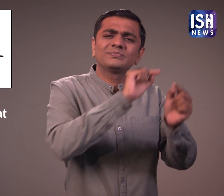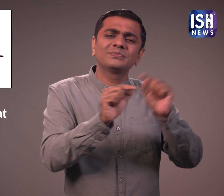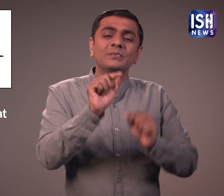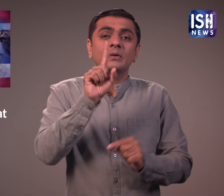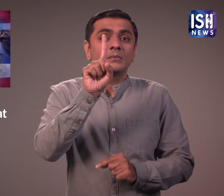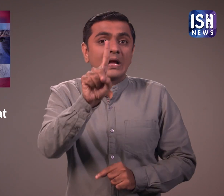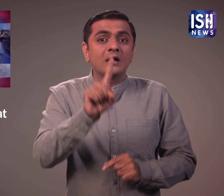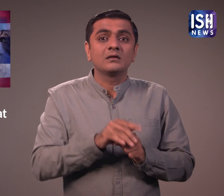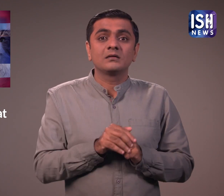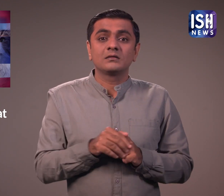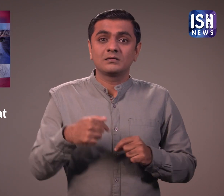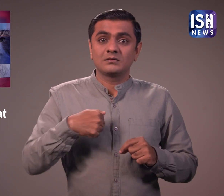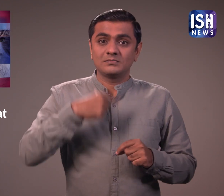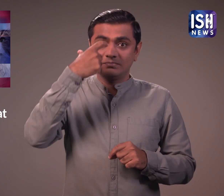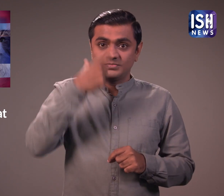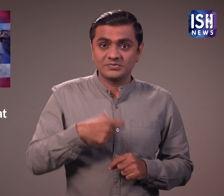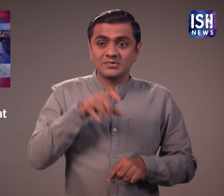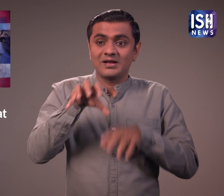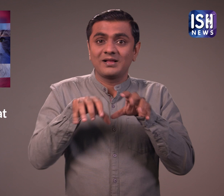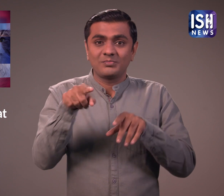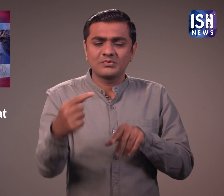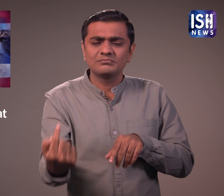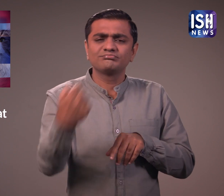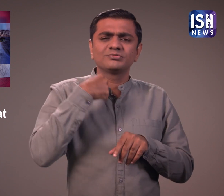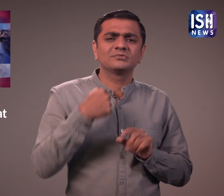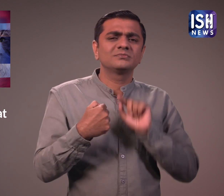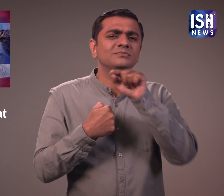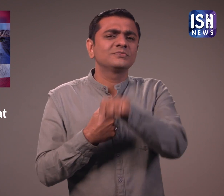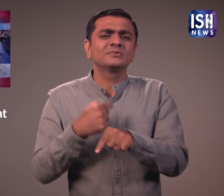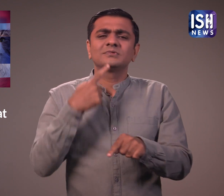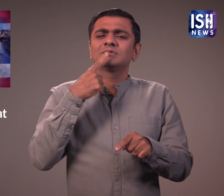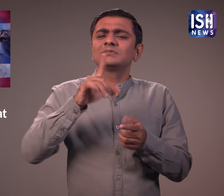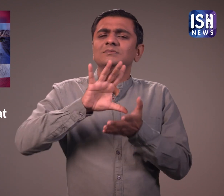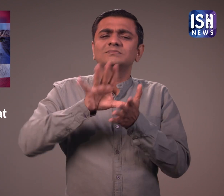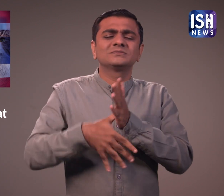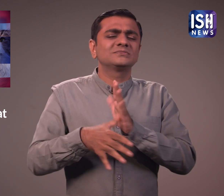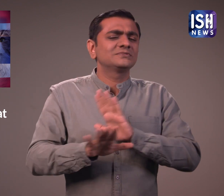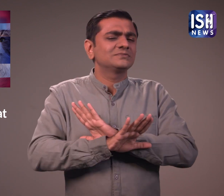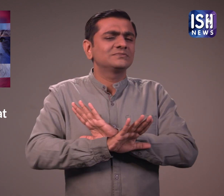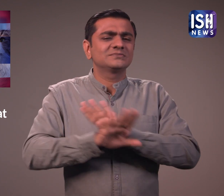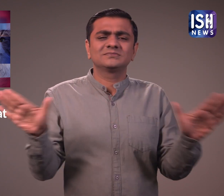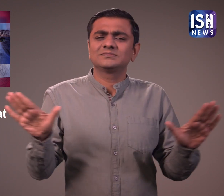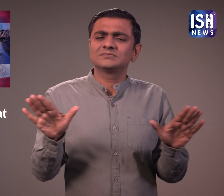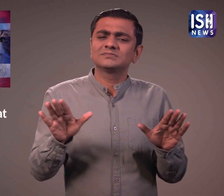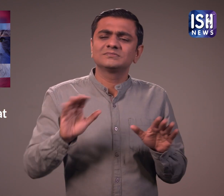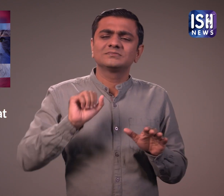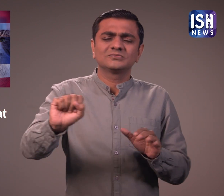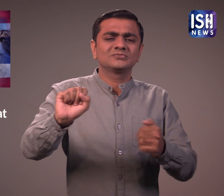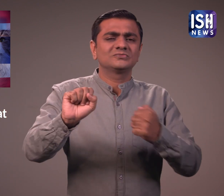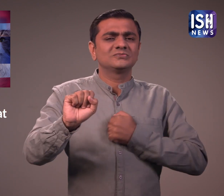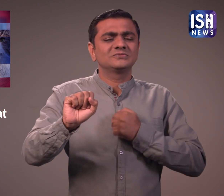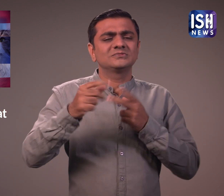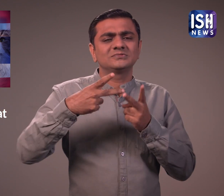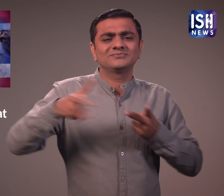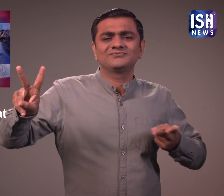है। हालाकि अंतरप्रजाती प्रसार का मामला कभी सामने नहीं आया है।